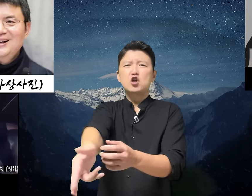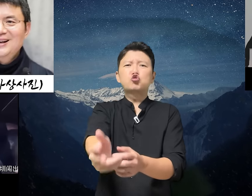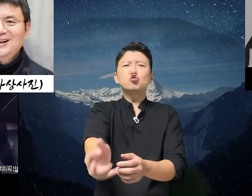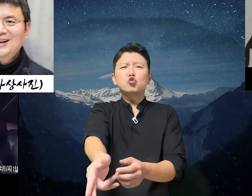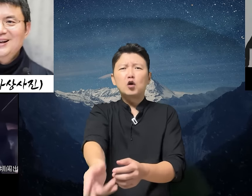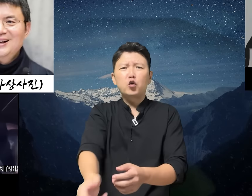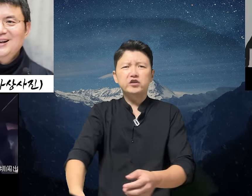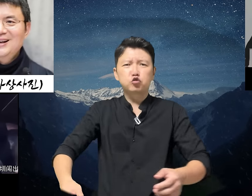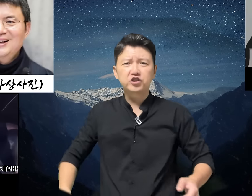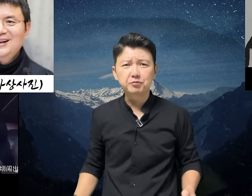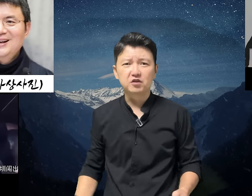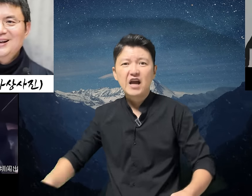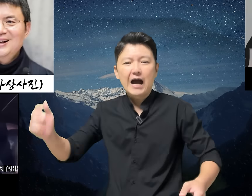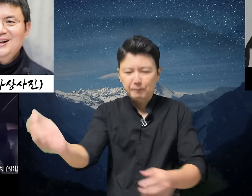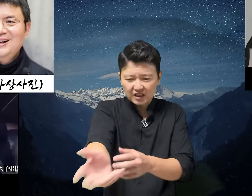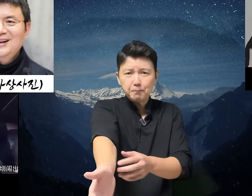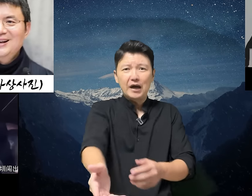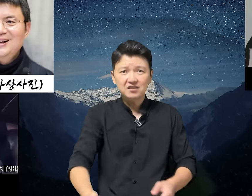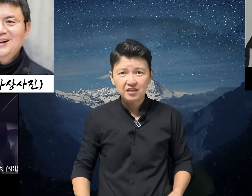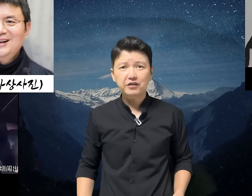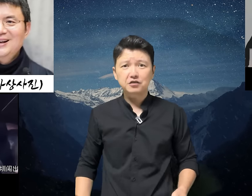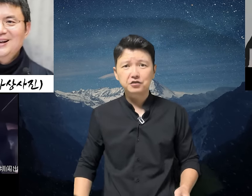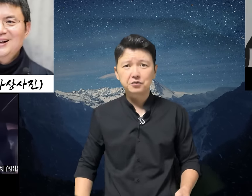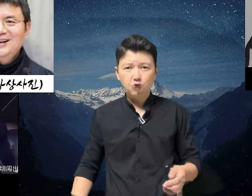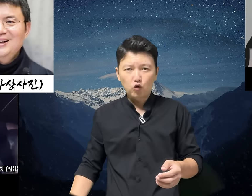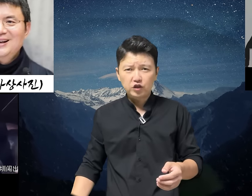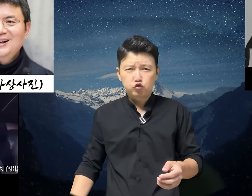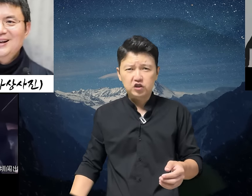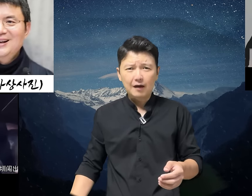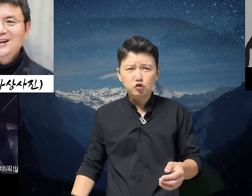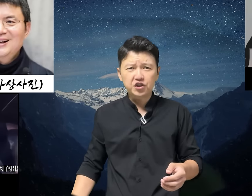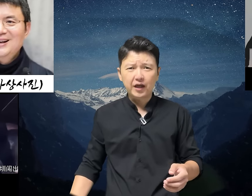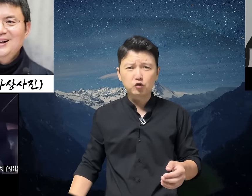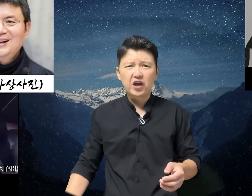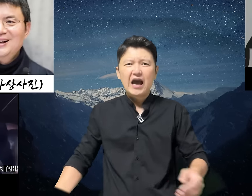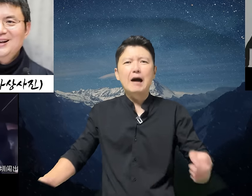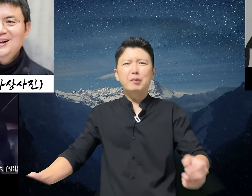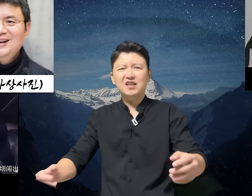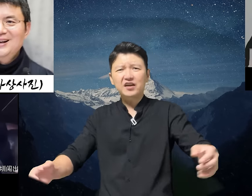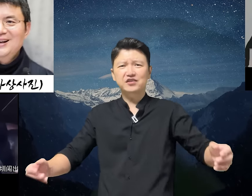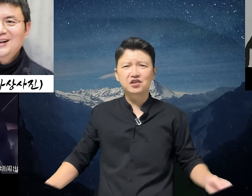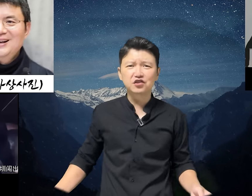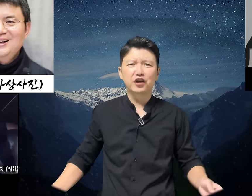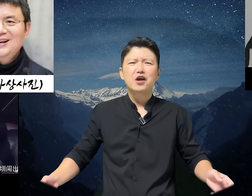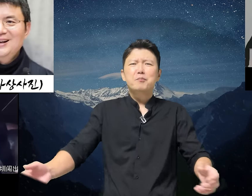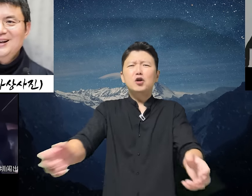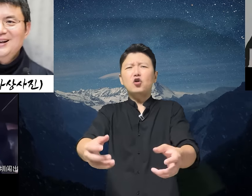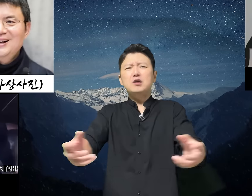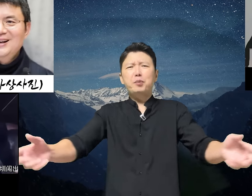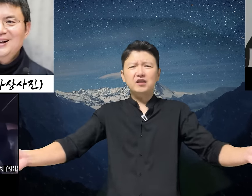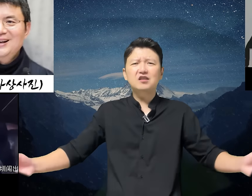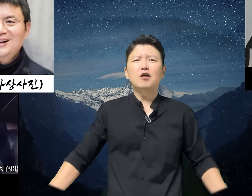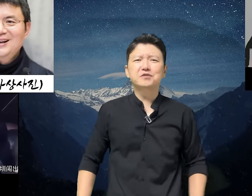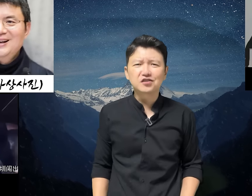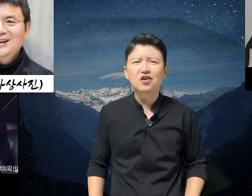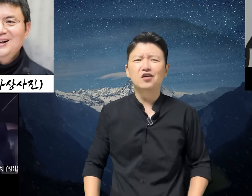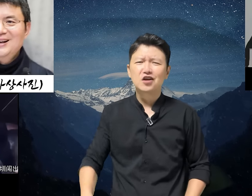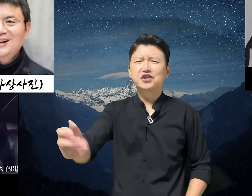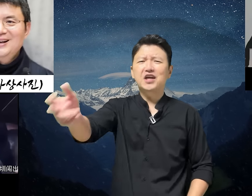중고호의 숙집을 한바탕 박살냈거든요. 또 이 주차 문제 때문에 한바탕 했었는데 별로 임팩트가 없어서 제가